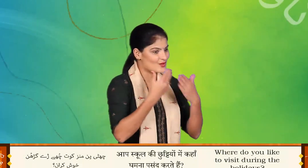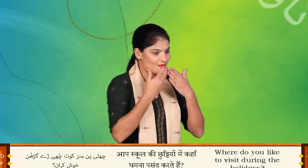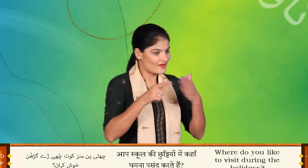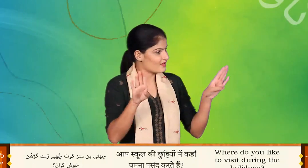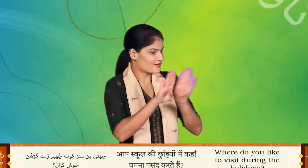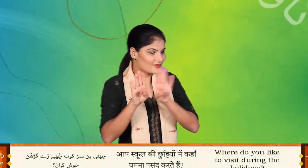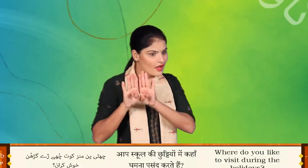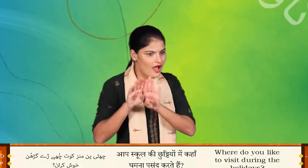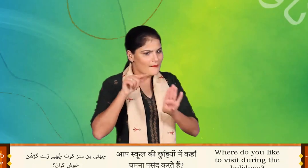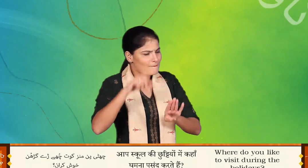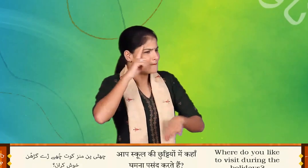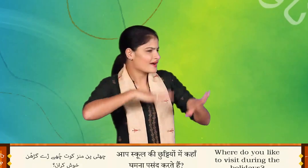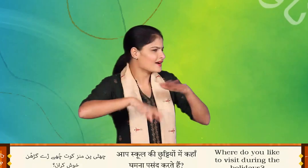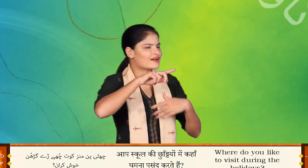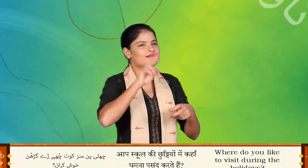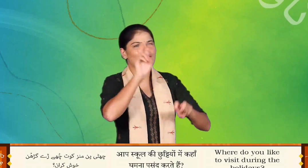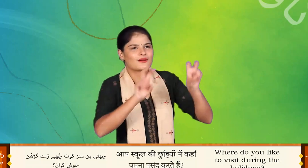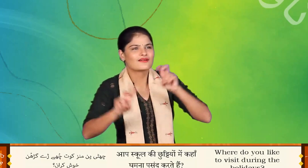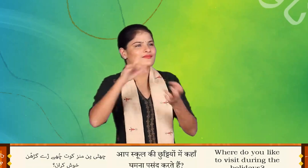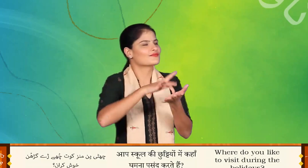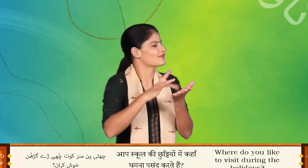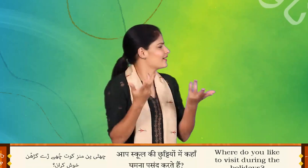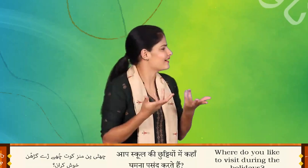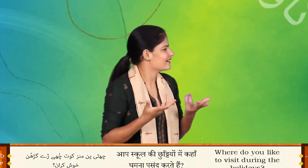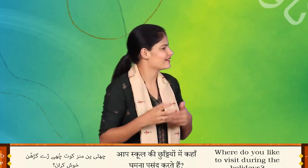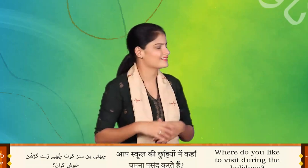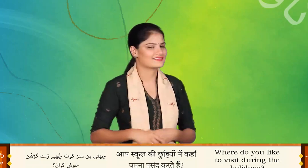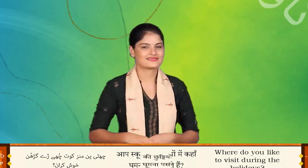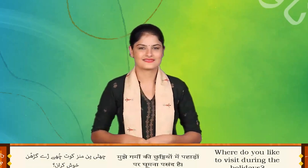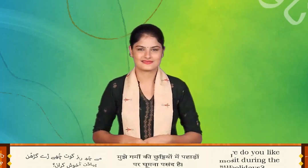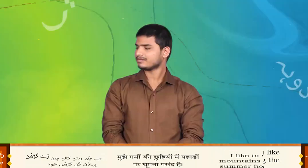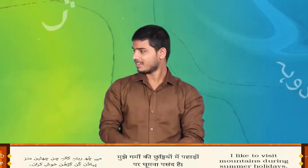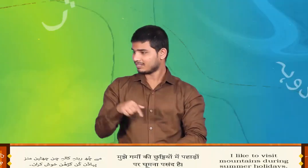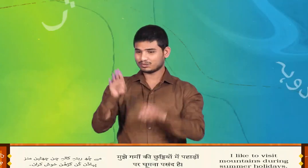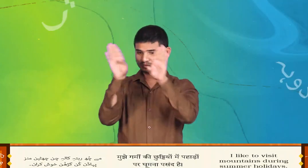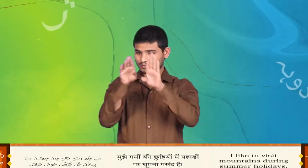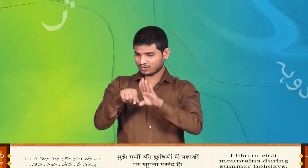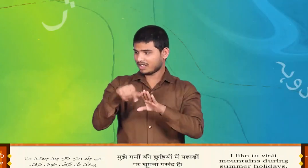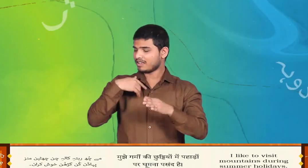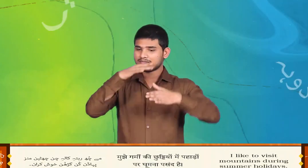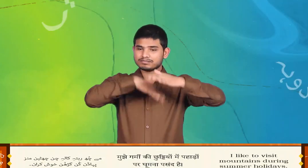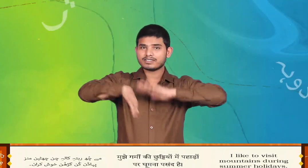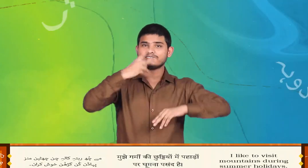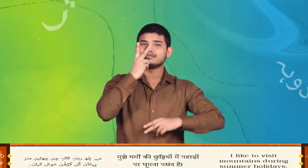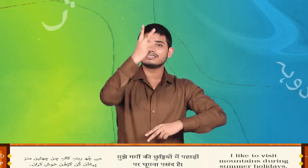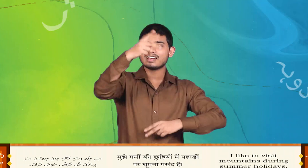मन्च कोच चुई चे गचुन खोश करान मैं चुछ रतकालें चुटेन मन्च